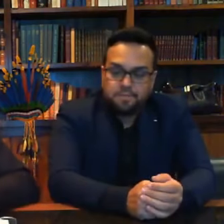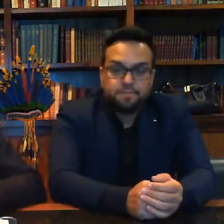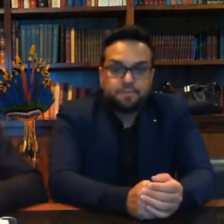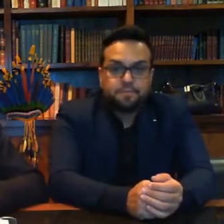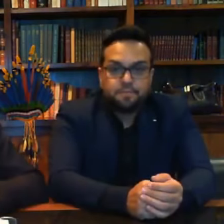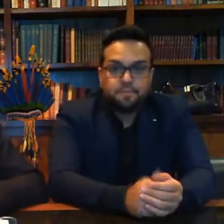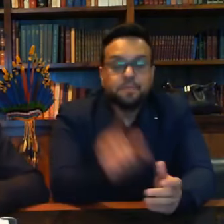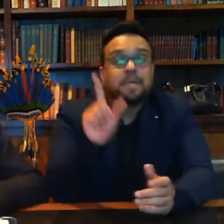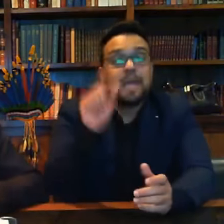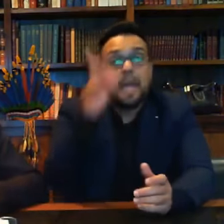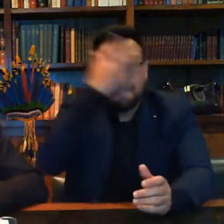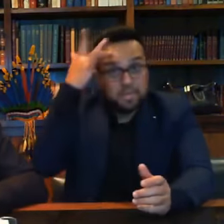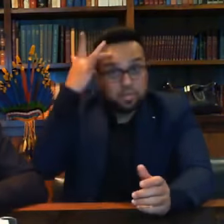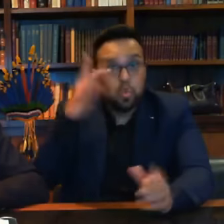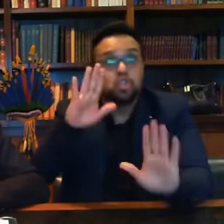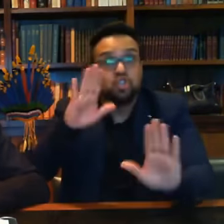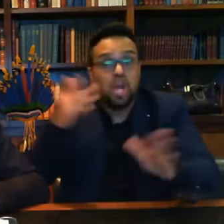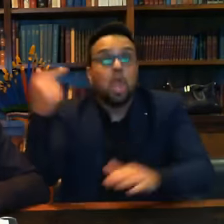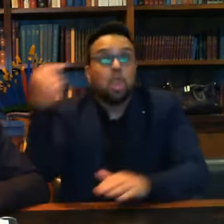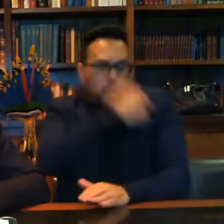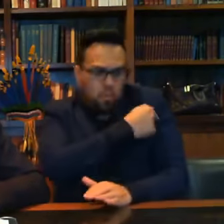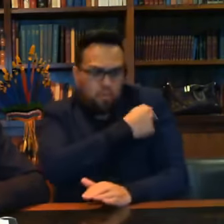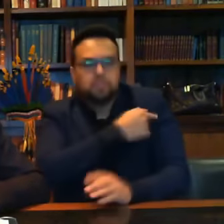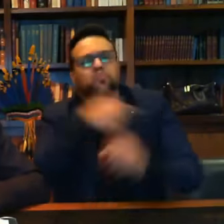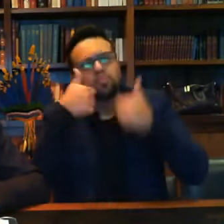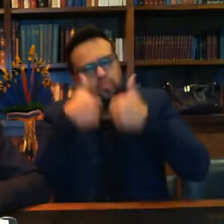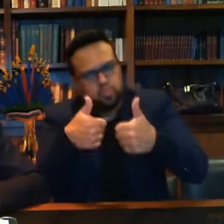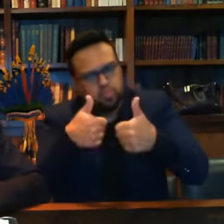quem tomou a vacina tudo bem.